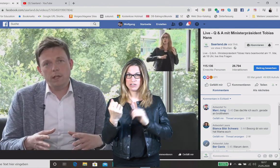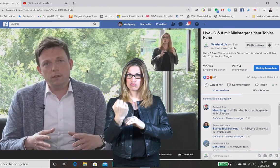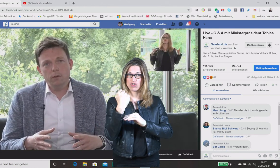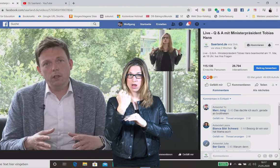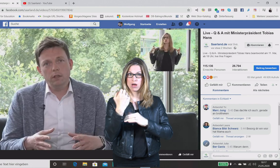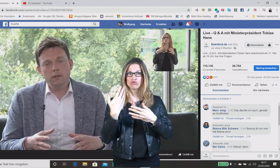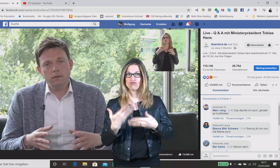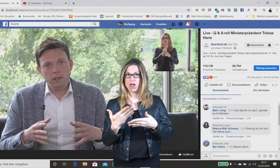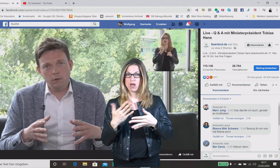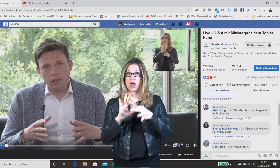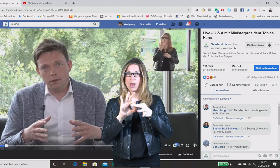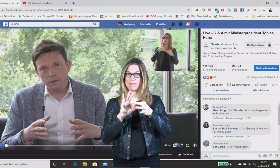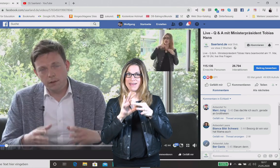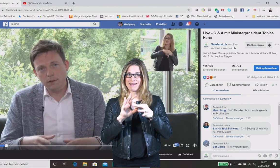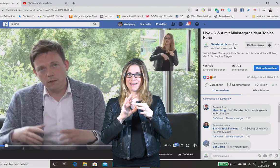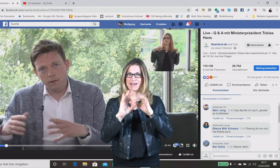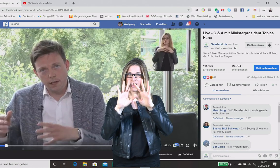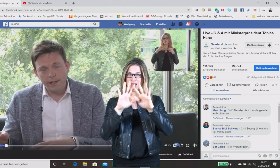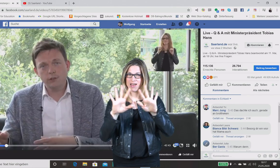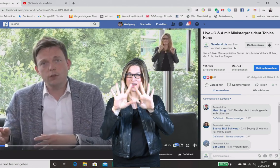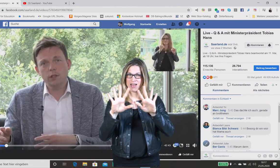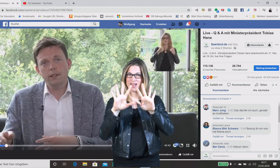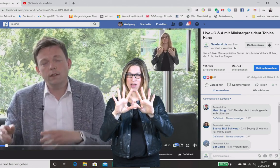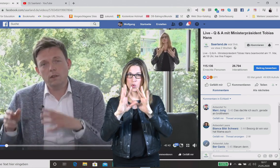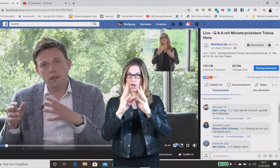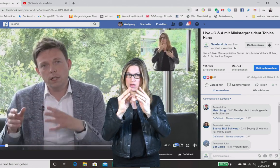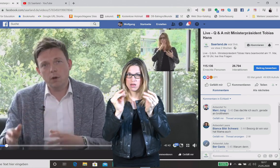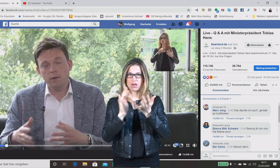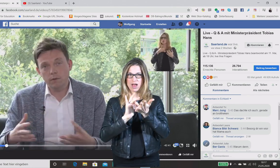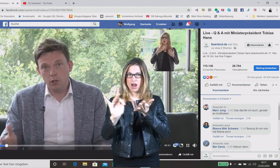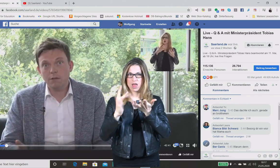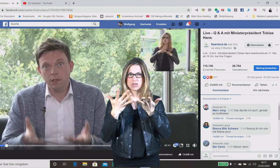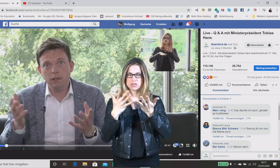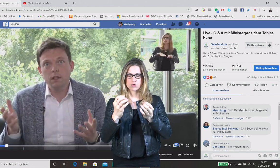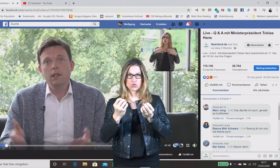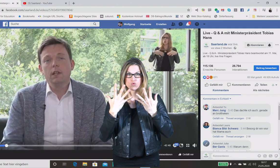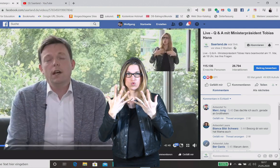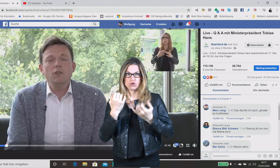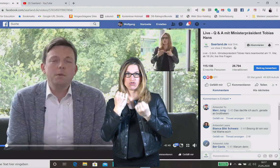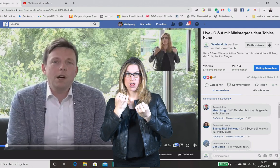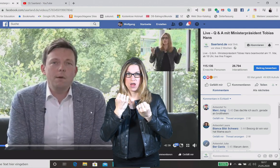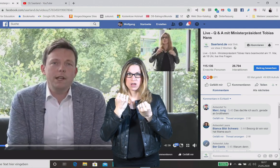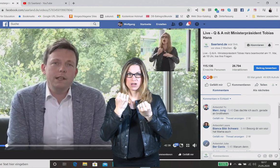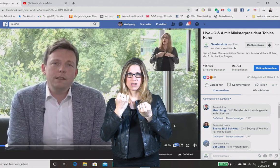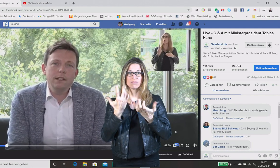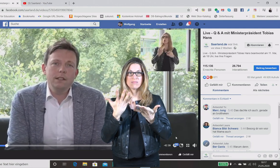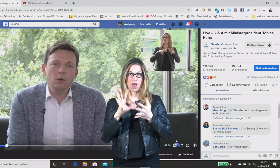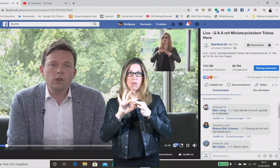auch die Auflösung innerhalb Ihres Notebooks, können Sie hier nochmals in